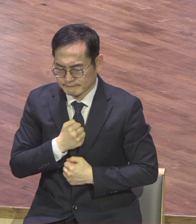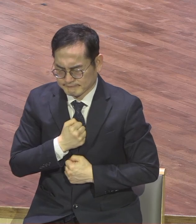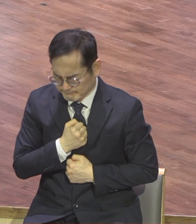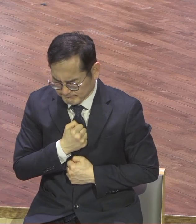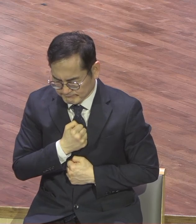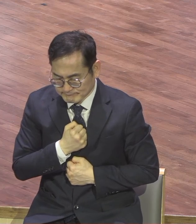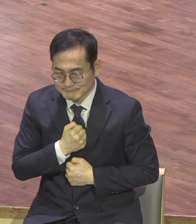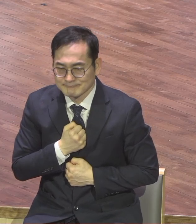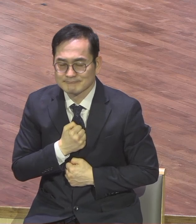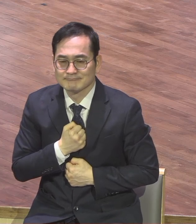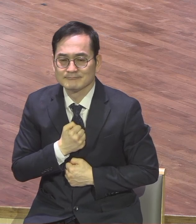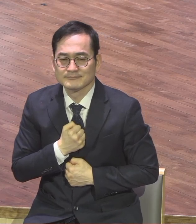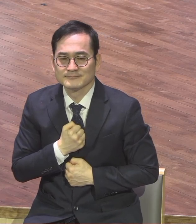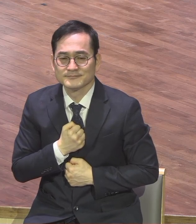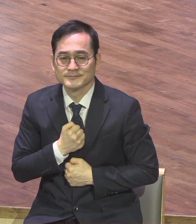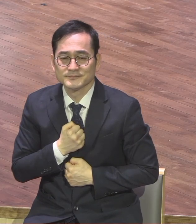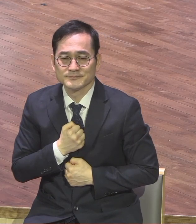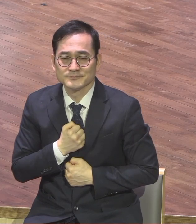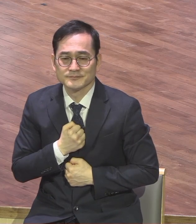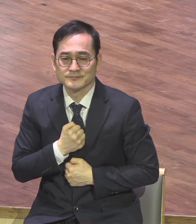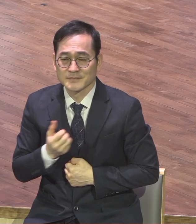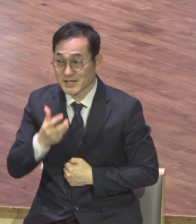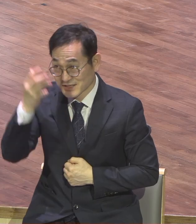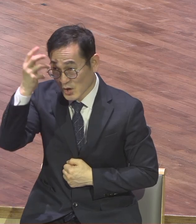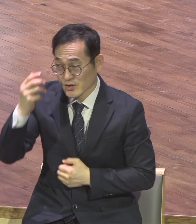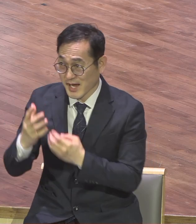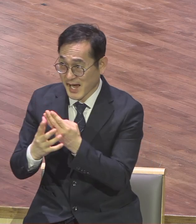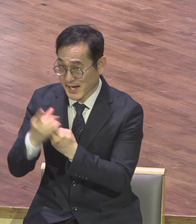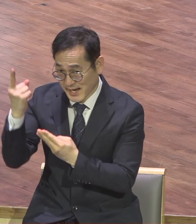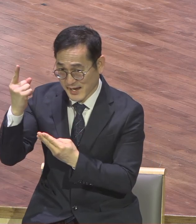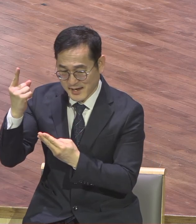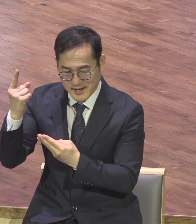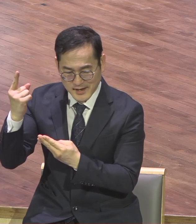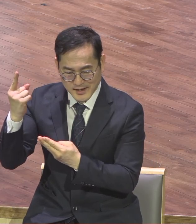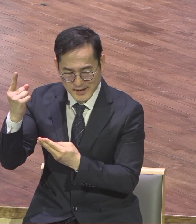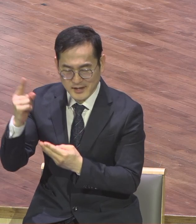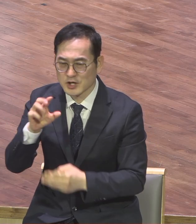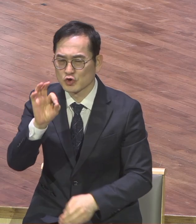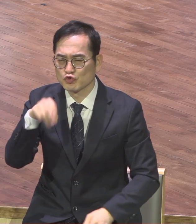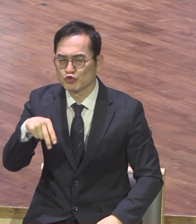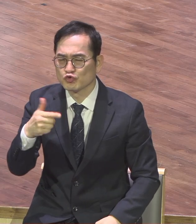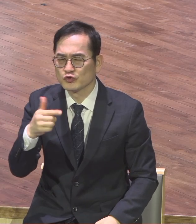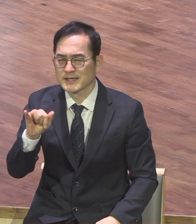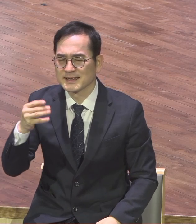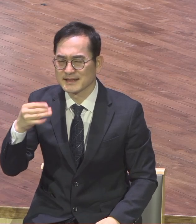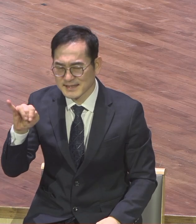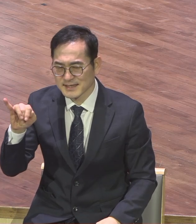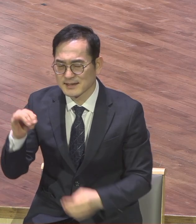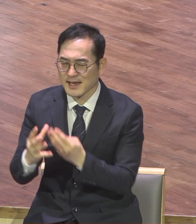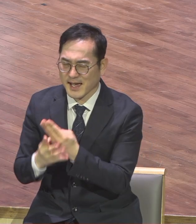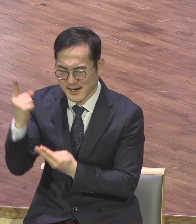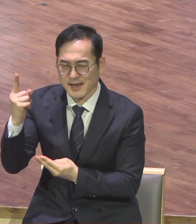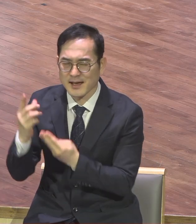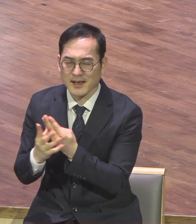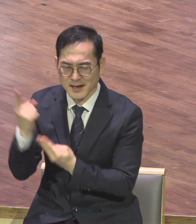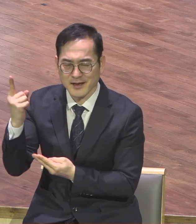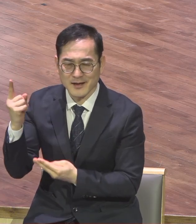힘써 지켜라 성령이 하나 되게 하신 것 그 unity 상태 하나 되게 하신 상태 그것을 우리가 힘써